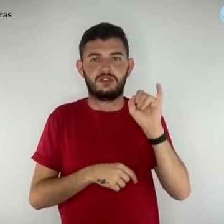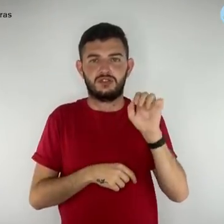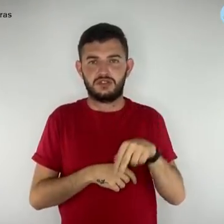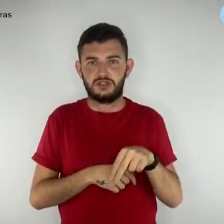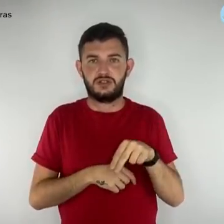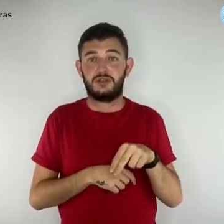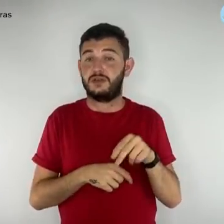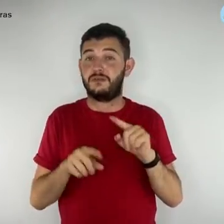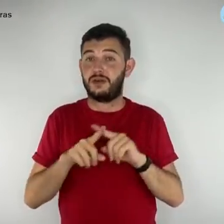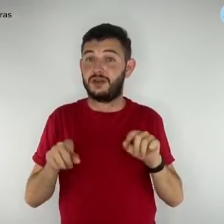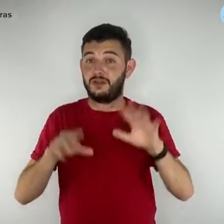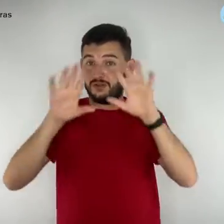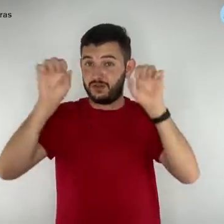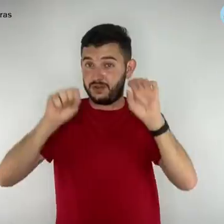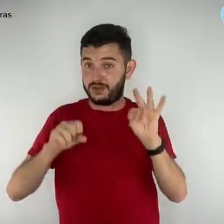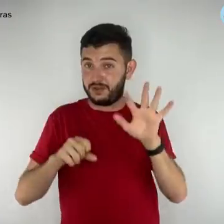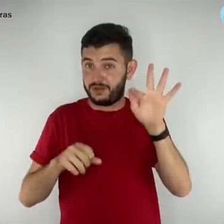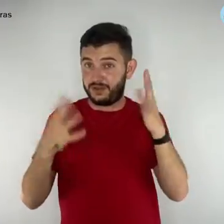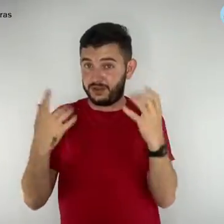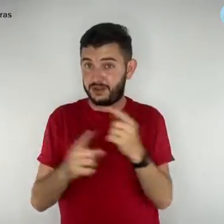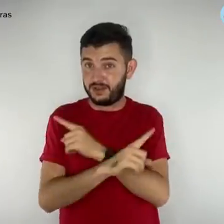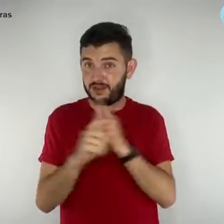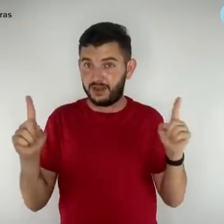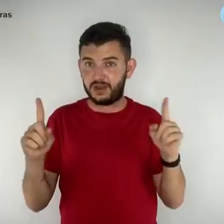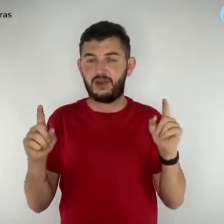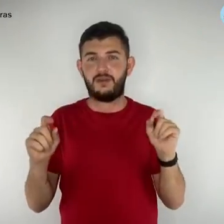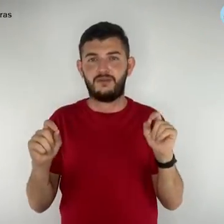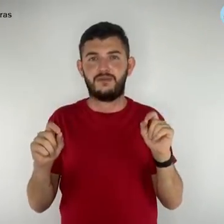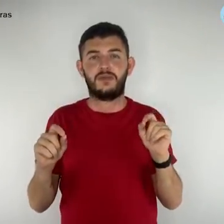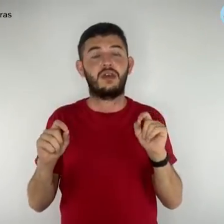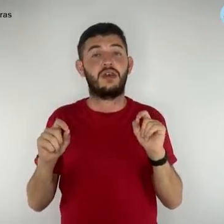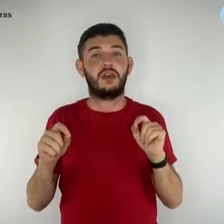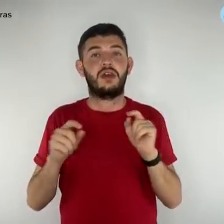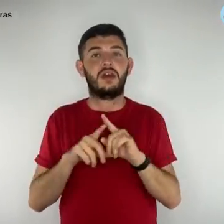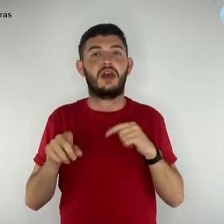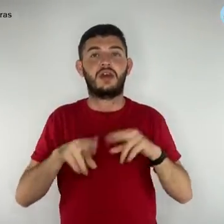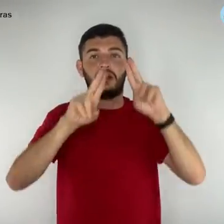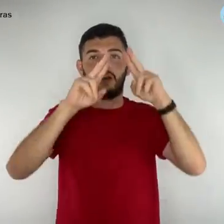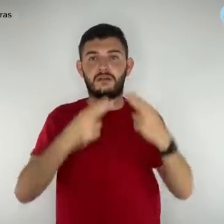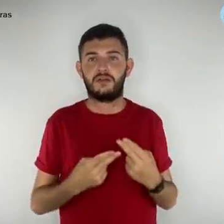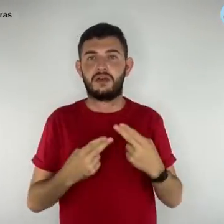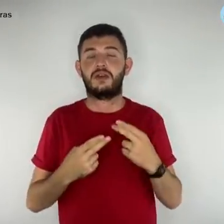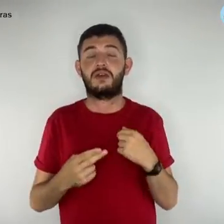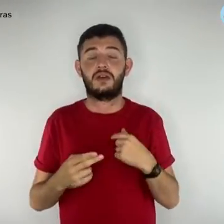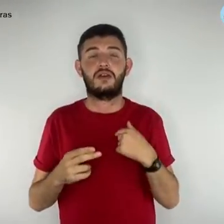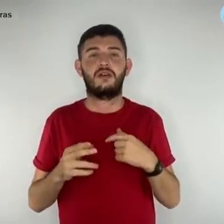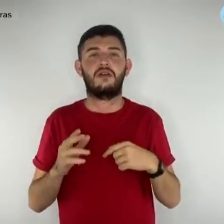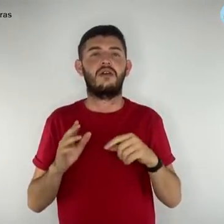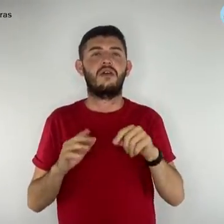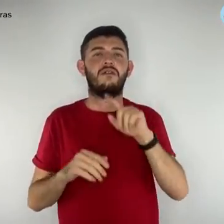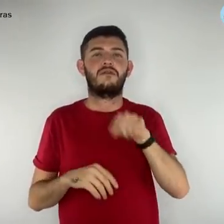e na Câmara Distrital vetando os artigos da Lei de Diretrizes Orçamentárias que